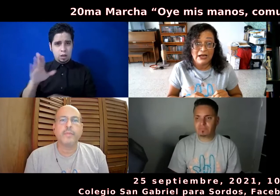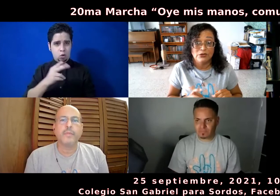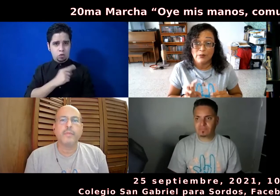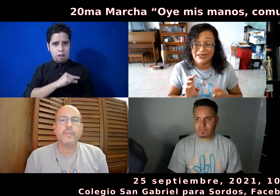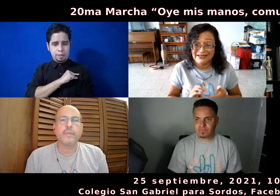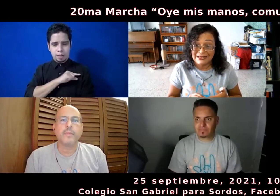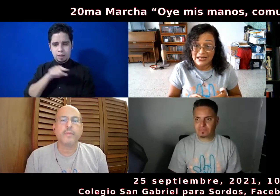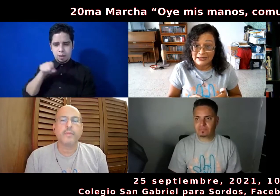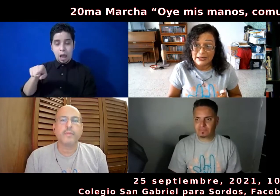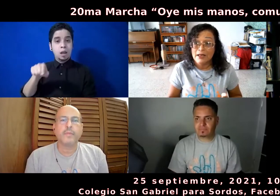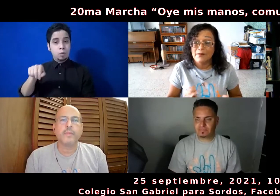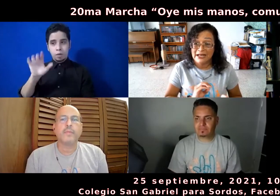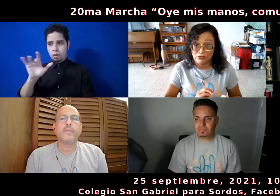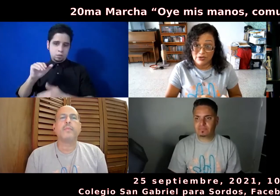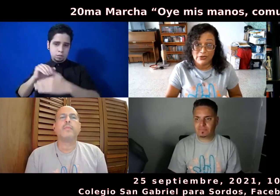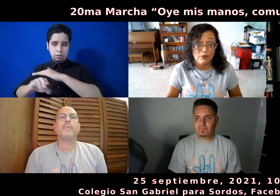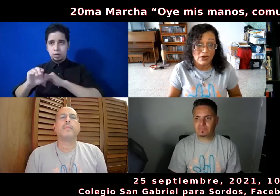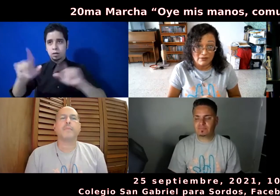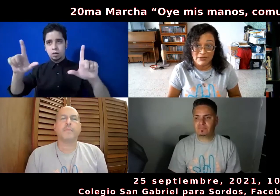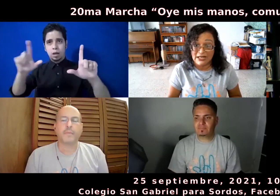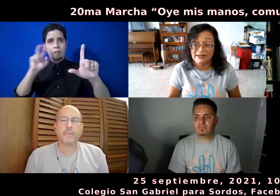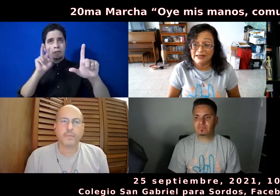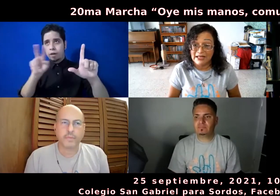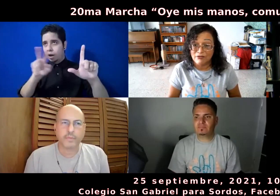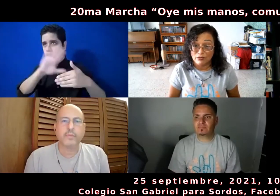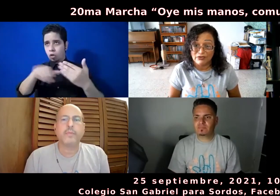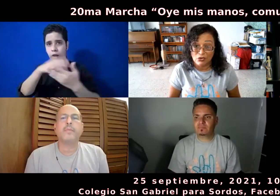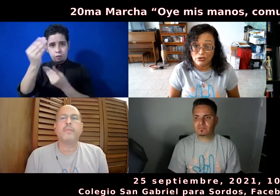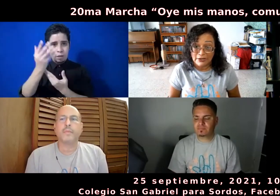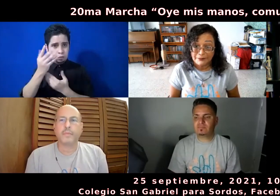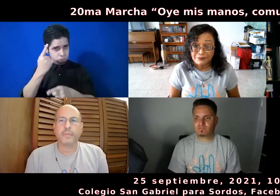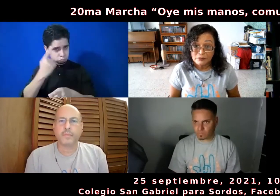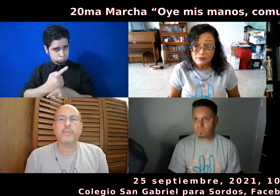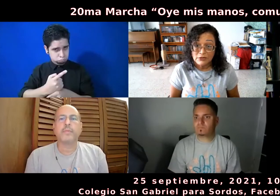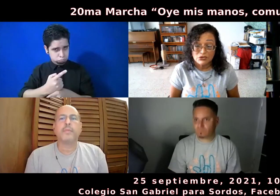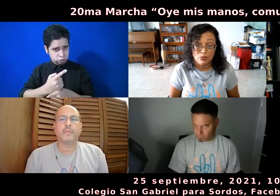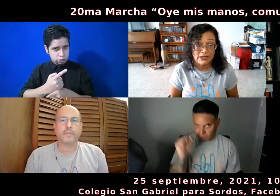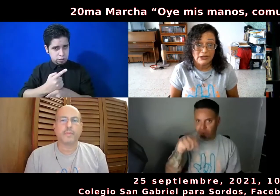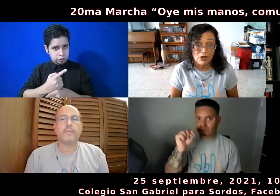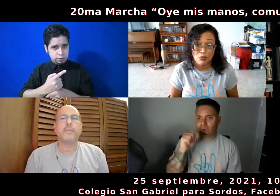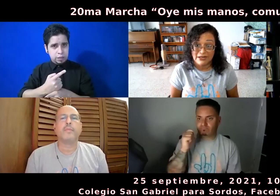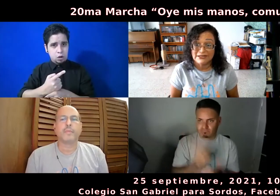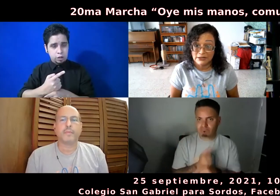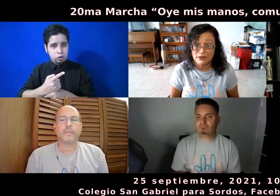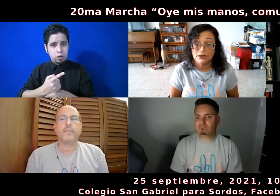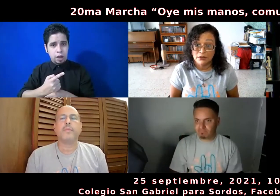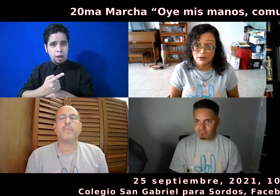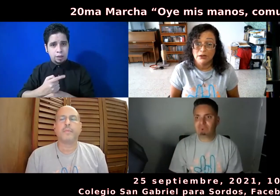ahí usted puede entrar para que entonces pueda buscar, ¿verdad? distintas informaciones sobre, de cómo va. correcto, ahí tengo la